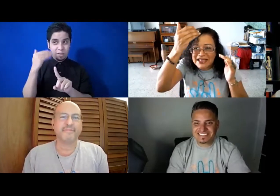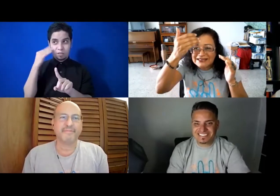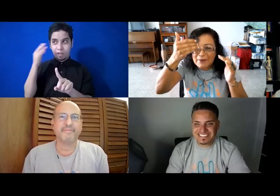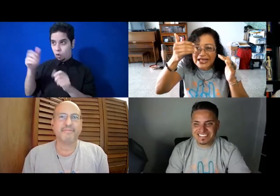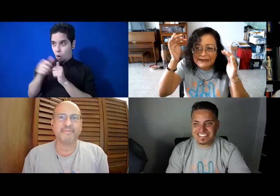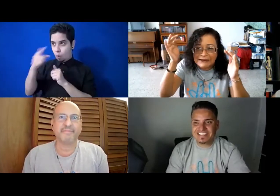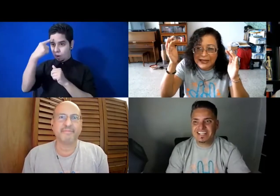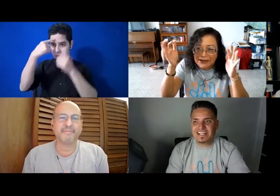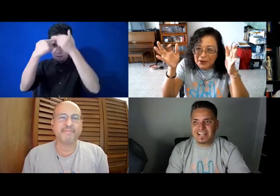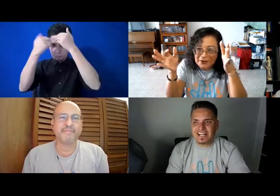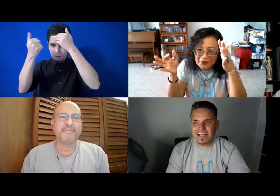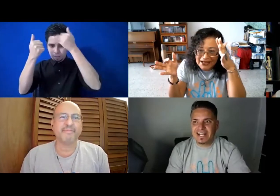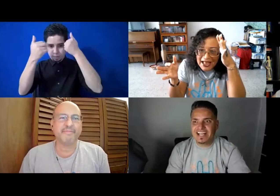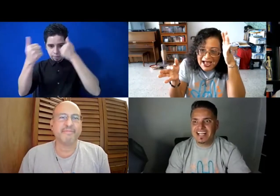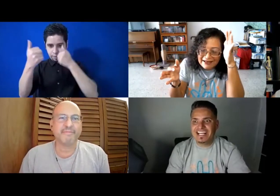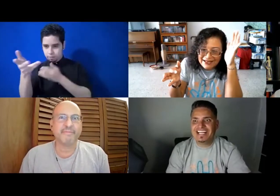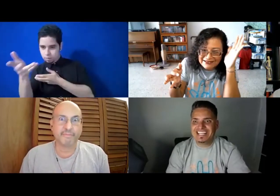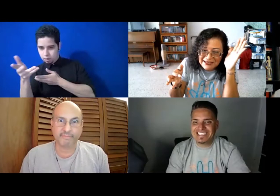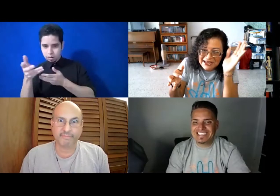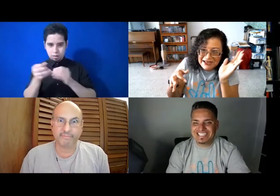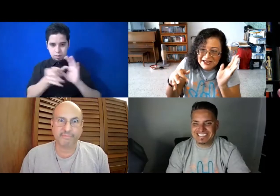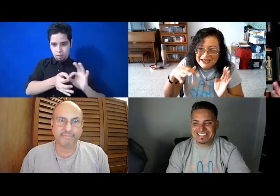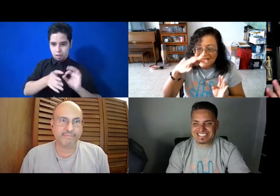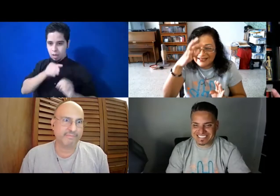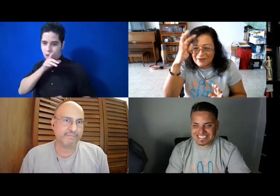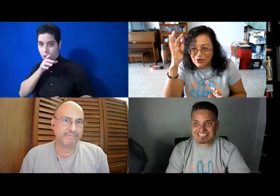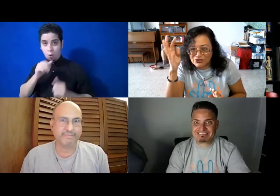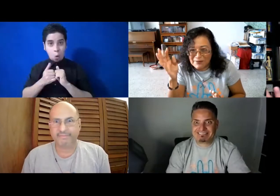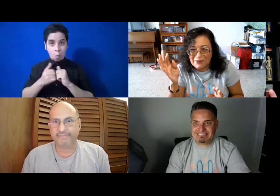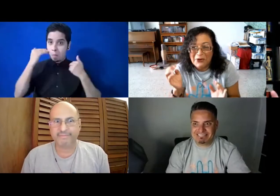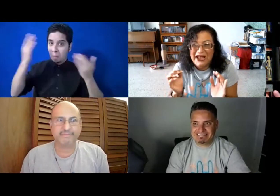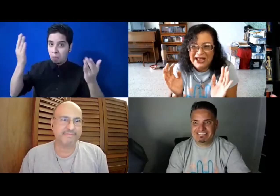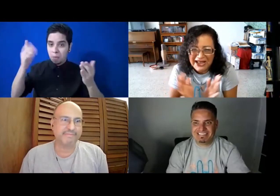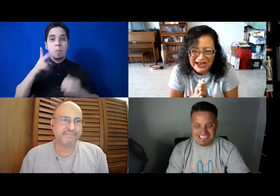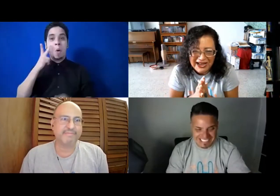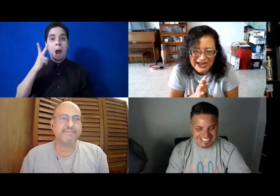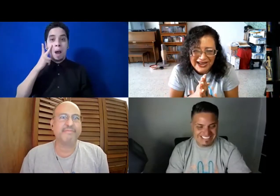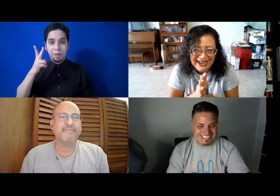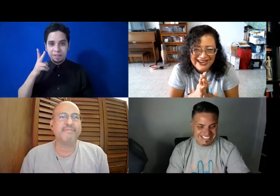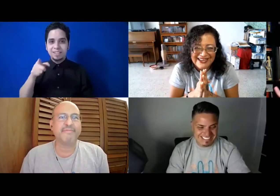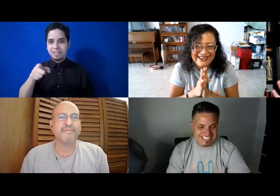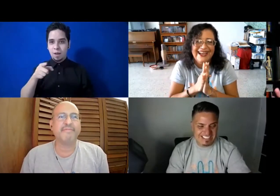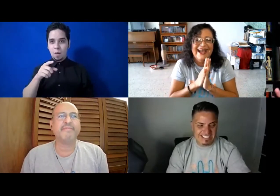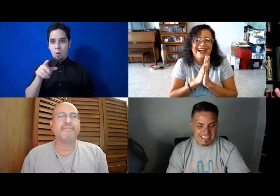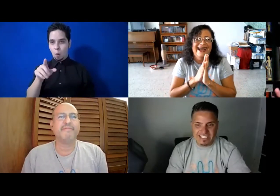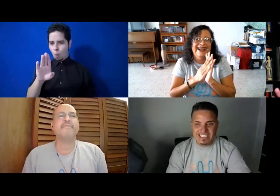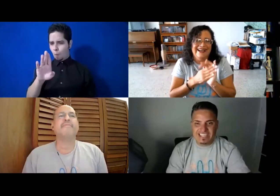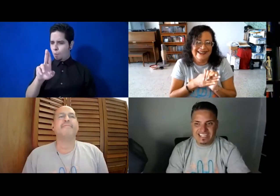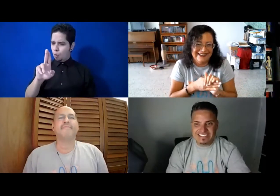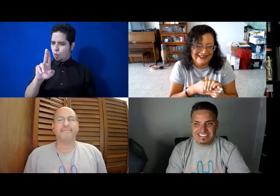esa mente, va a hacer señas y hacer cosas. Realmente se llamaría un bululú, ¿verdad, Adriana? Porque no te haría